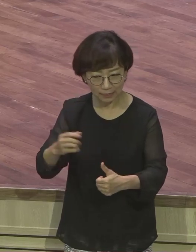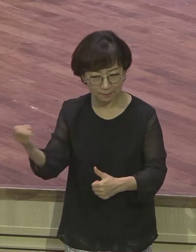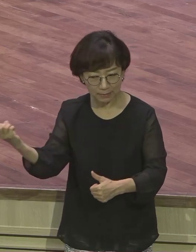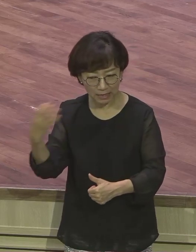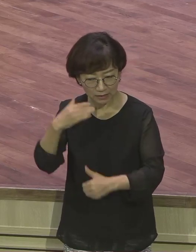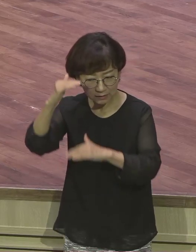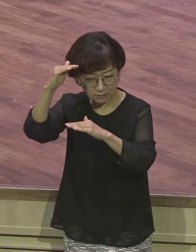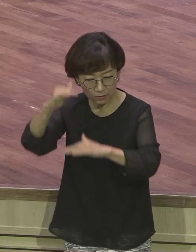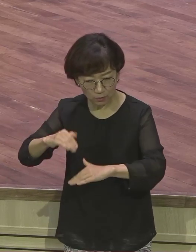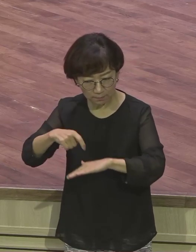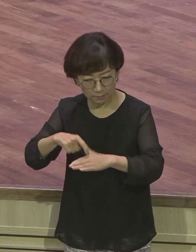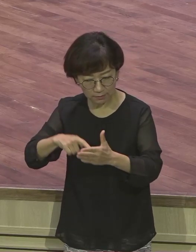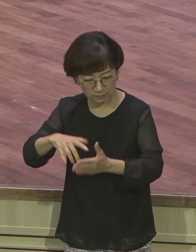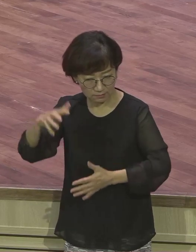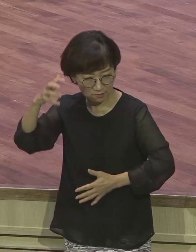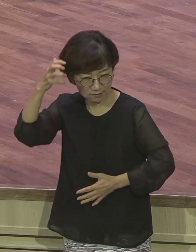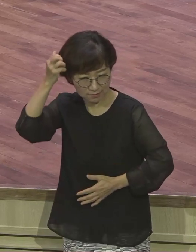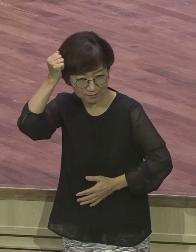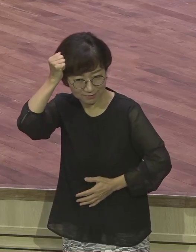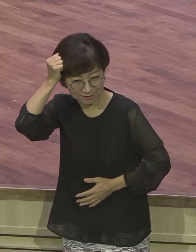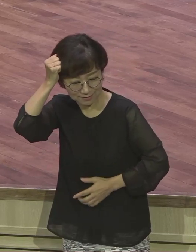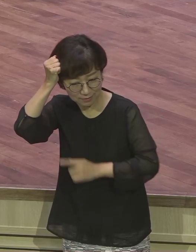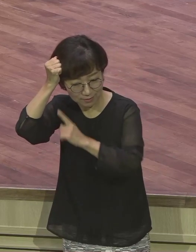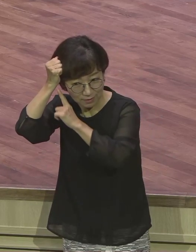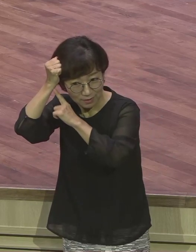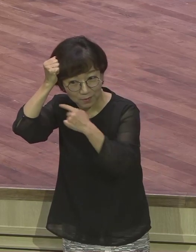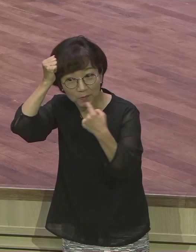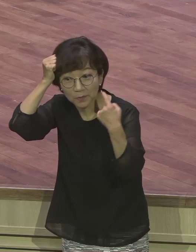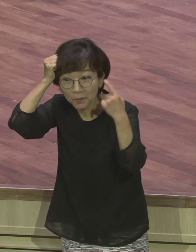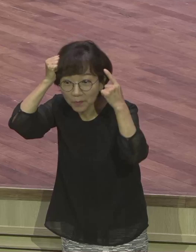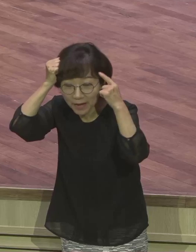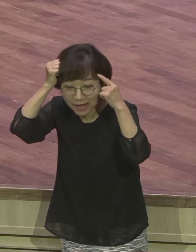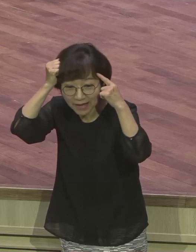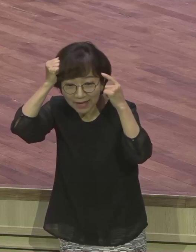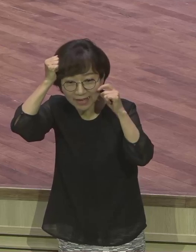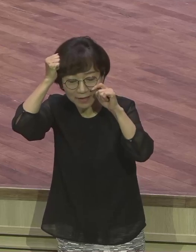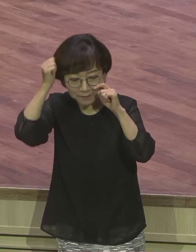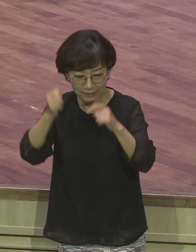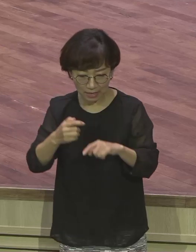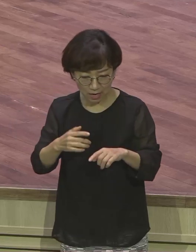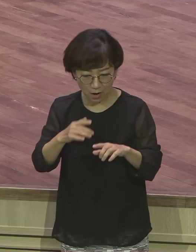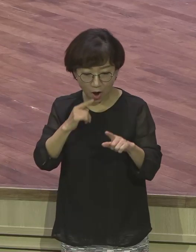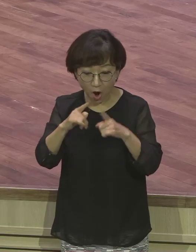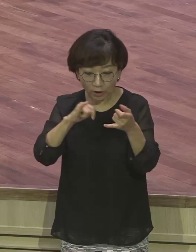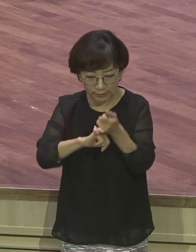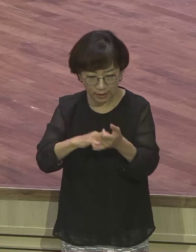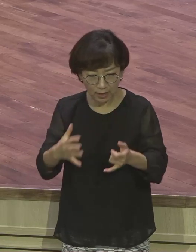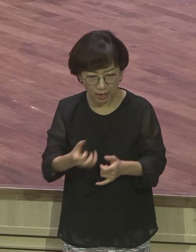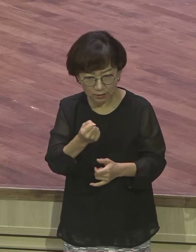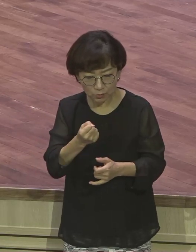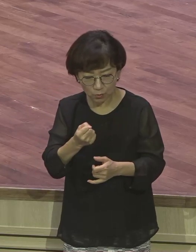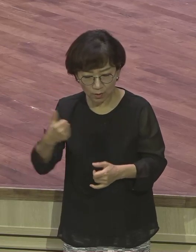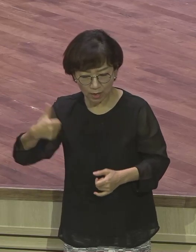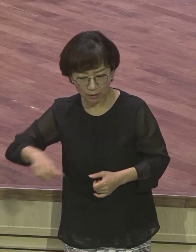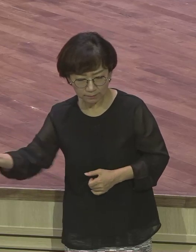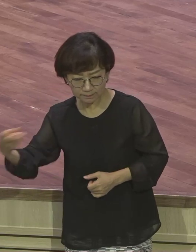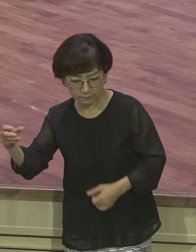이 말은 은약적 관점에서 요셉의 말을 들은 거예요. 이 말이 중요합니다. 은약적